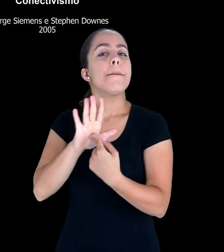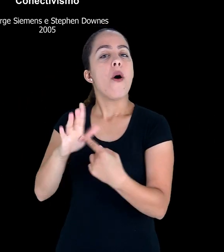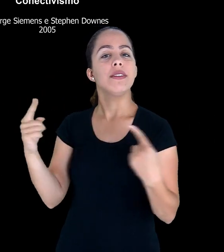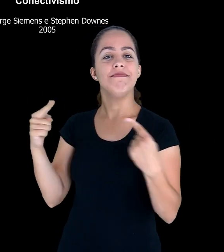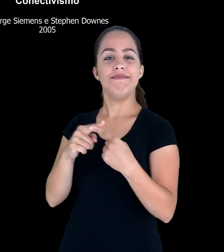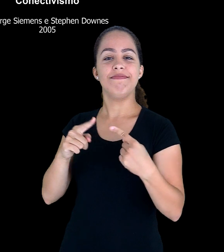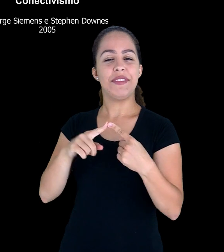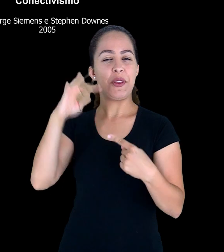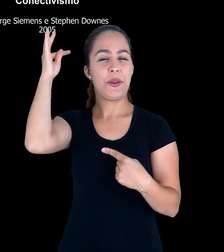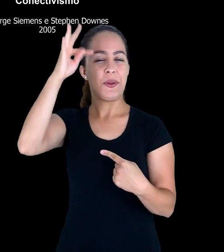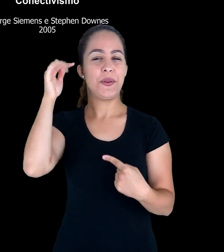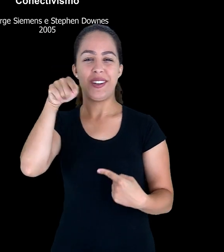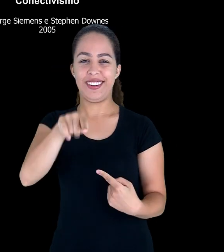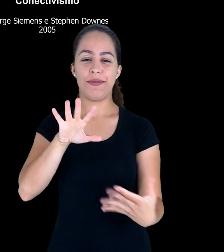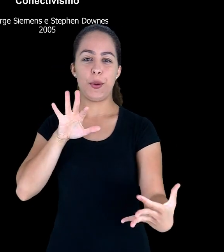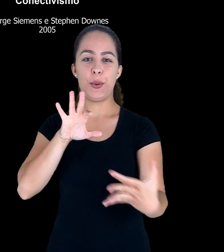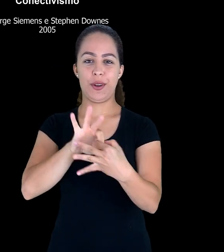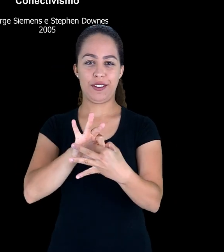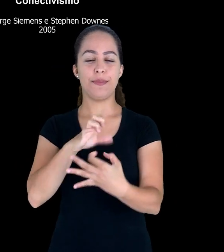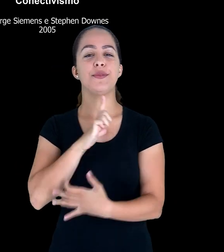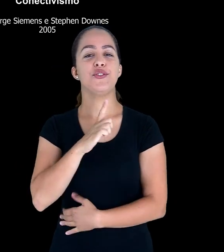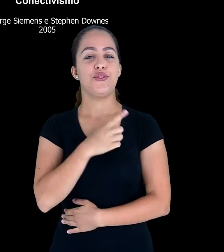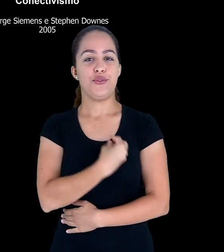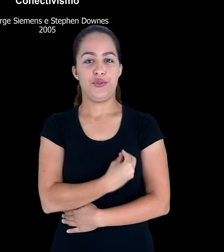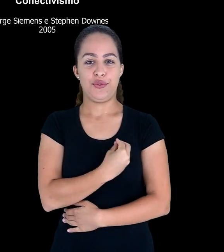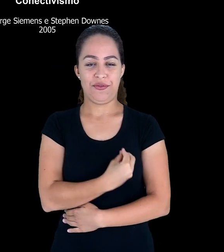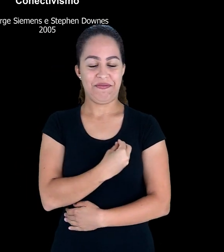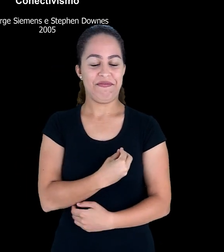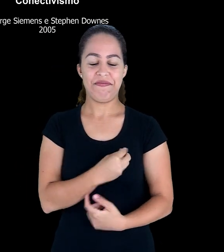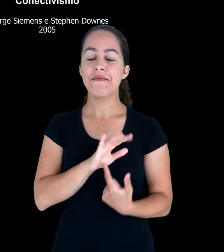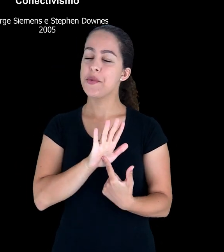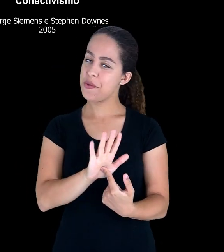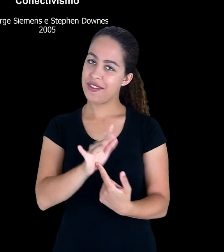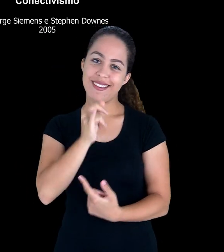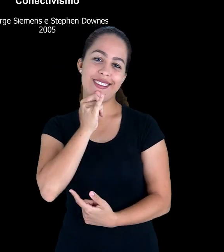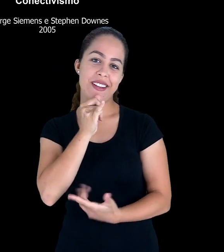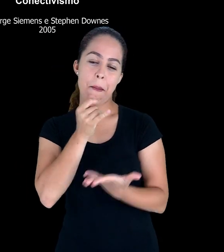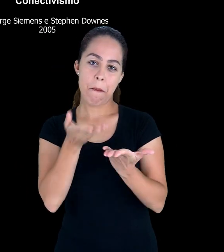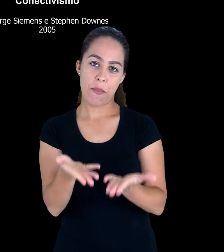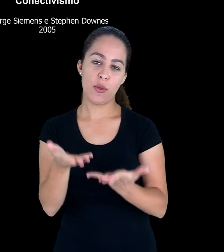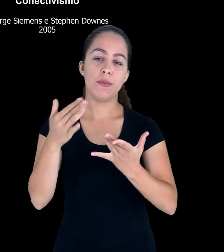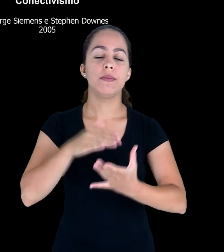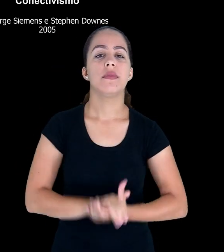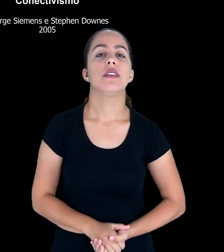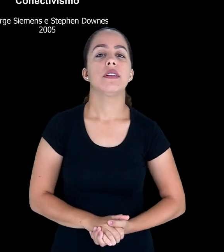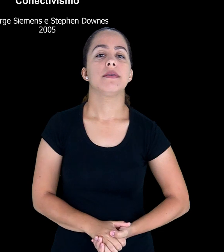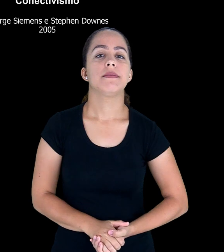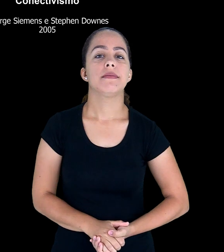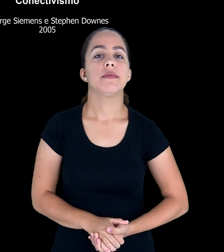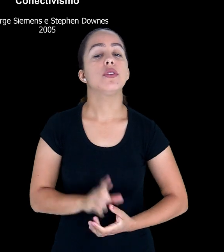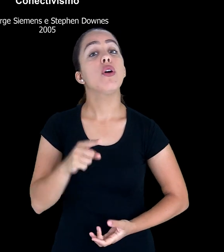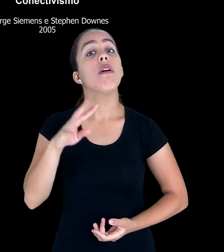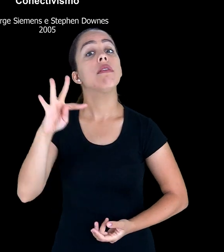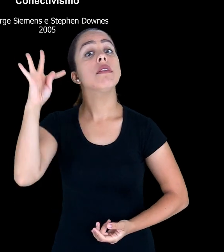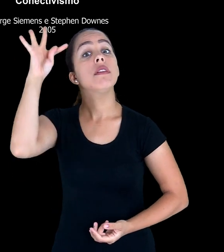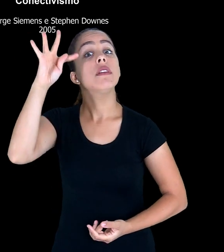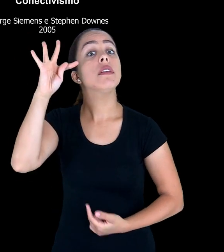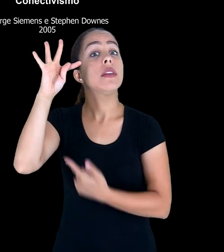canadenses, eles defendem essa teoria nesse momento da era digital. Por meio dessa teoria,